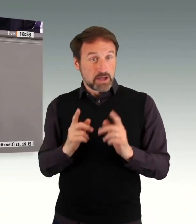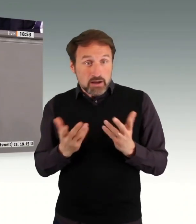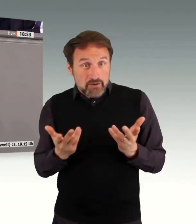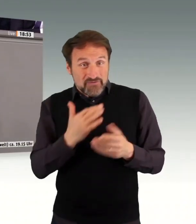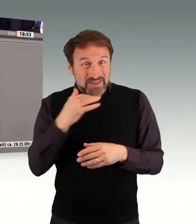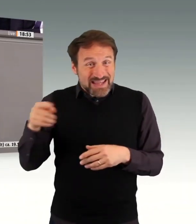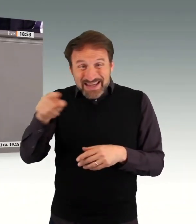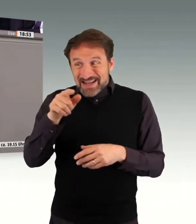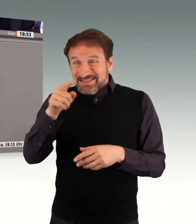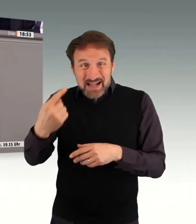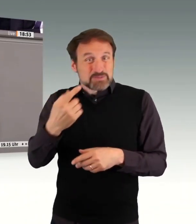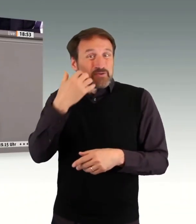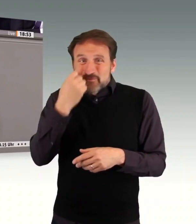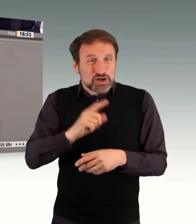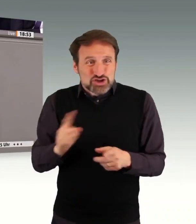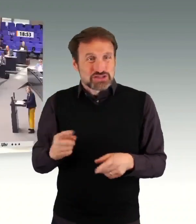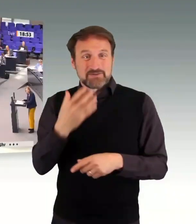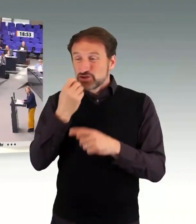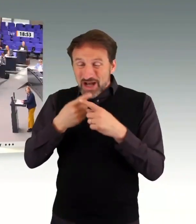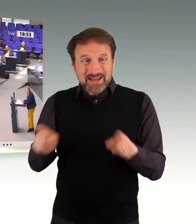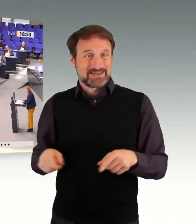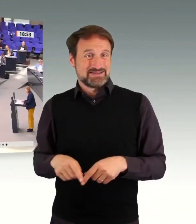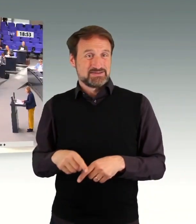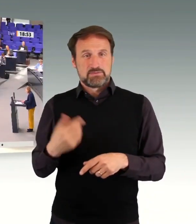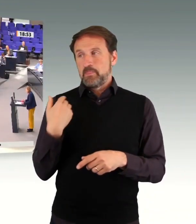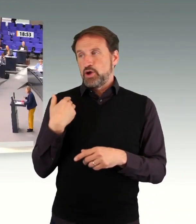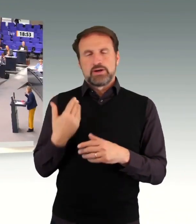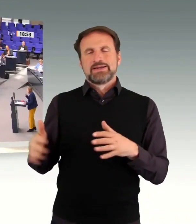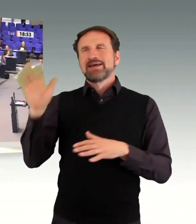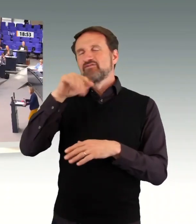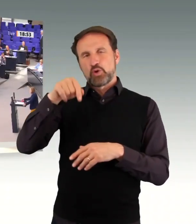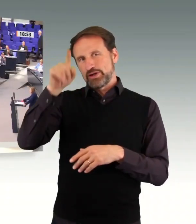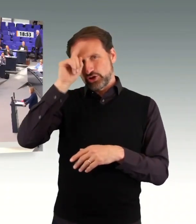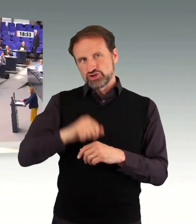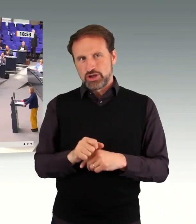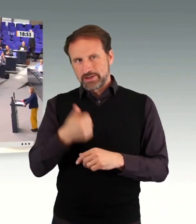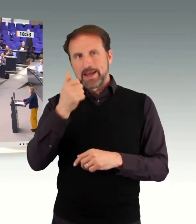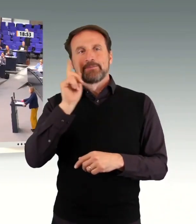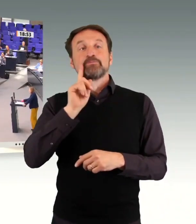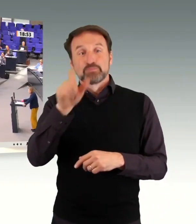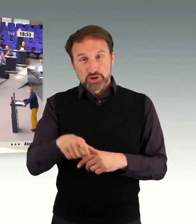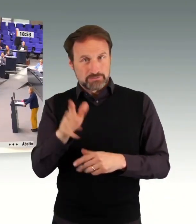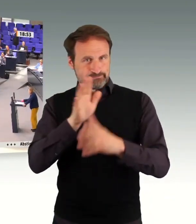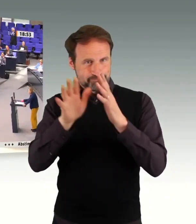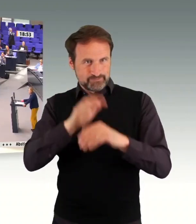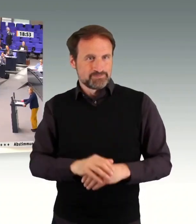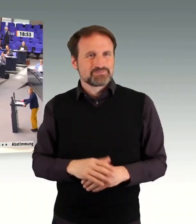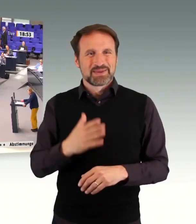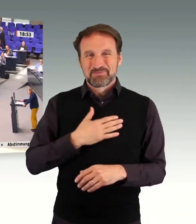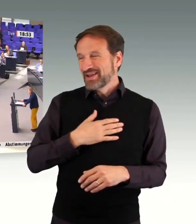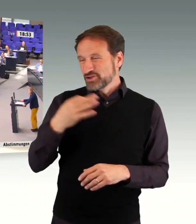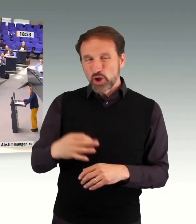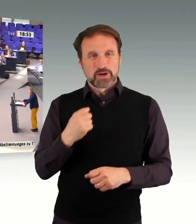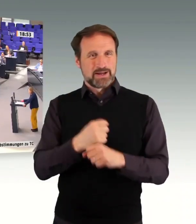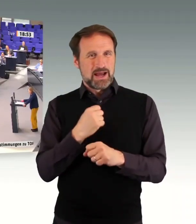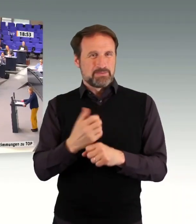Und ich weiß nicht, wie es Ihnen geht, wenn Sie das hören, ja, dass ein Mensch befürchtet, anderen Menschen nicht